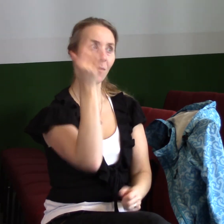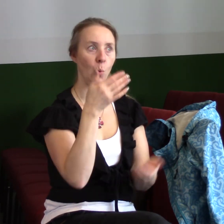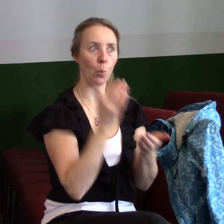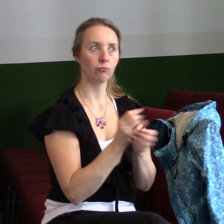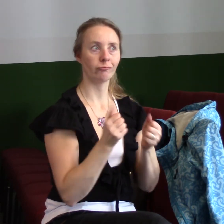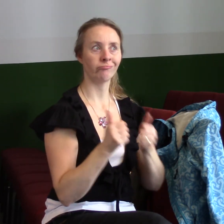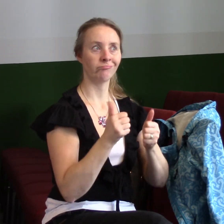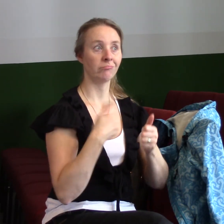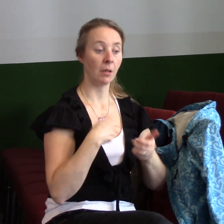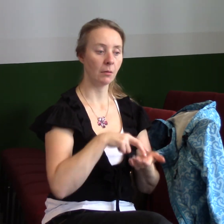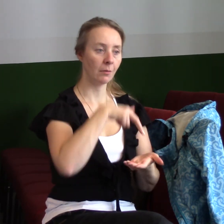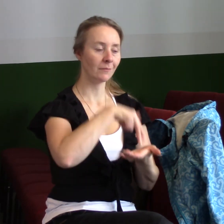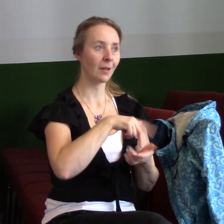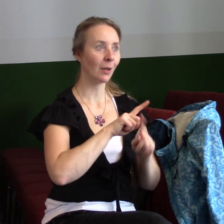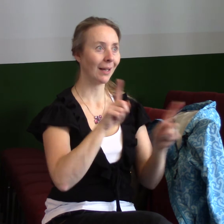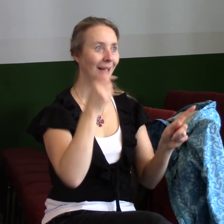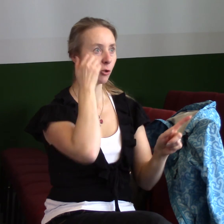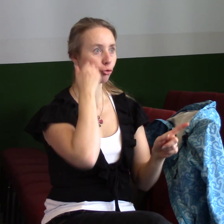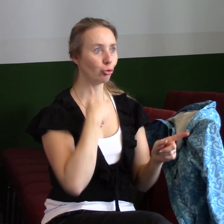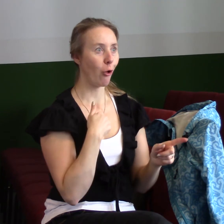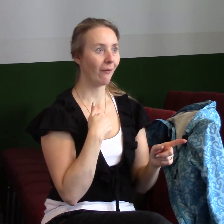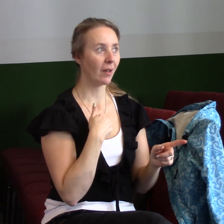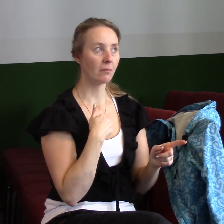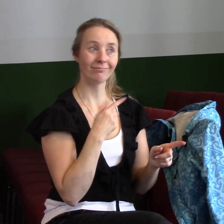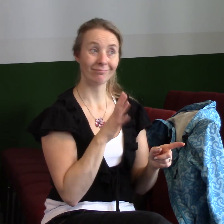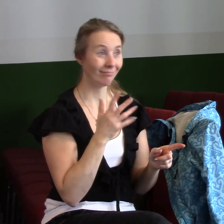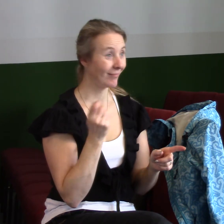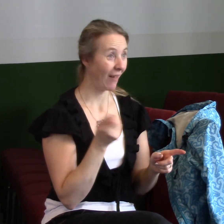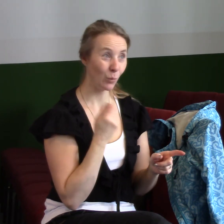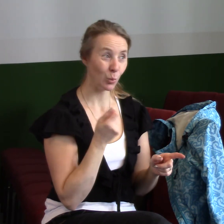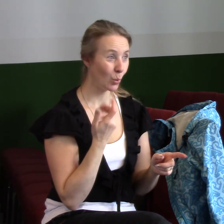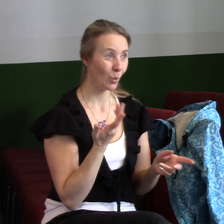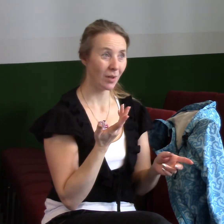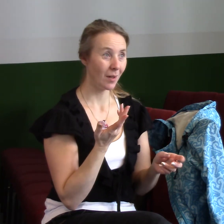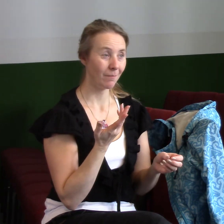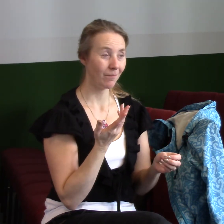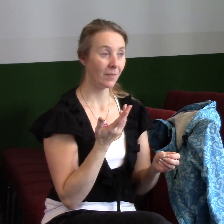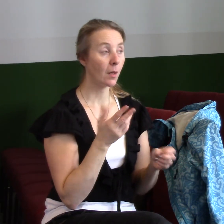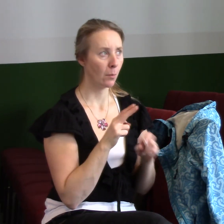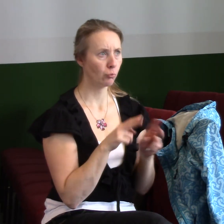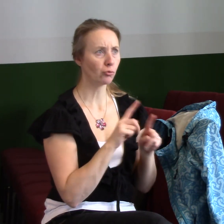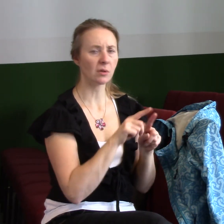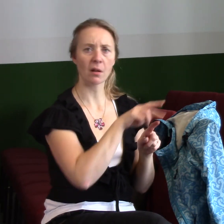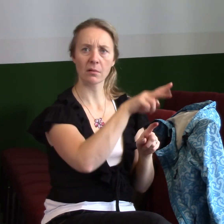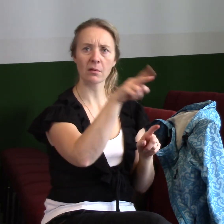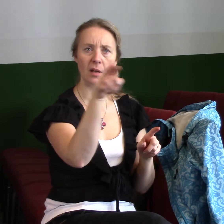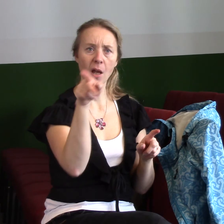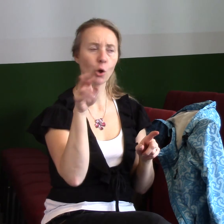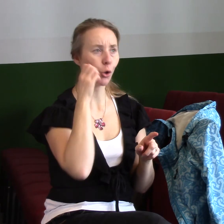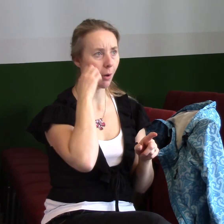a jsem jiný člověk. Je to jenom, co tak nefunguje, já jsem zjistil. Možná v tobě jo, ale mě a většině lidí kolem mě to tak